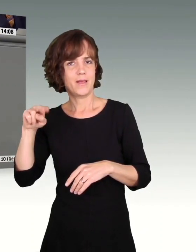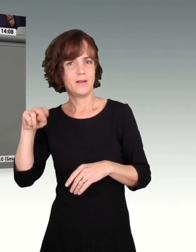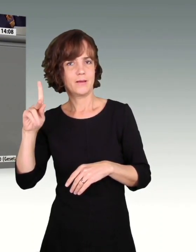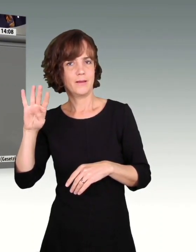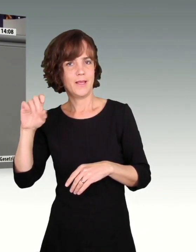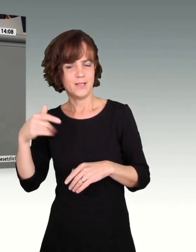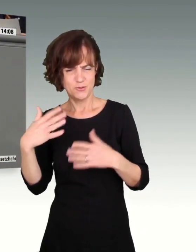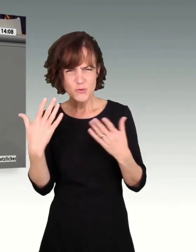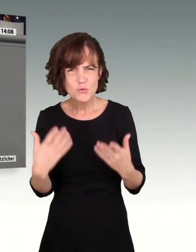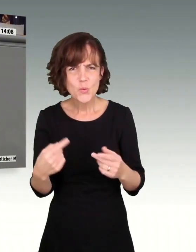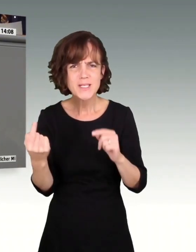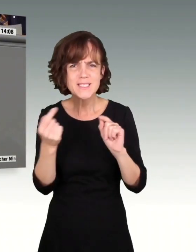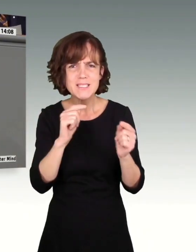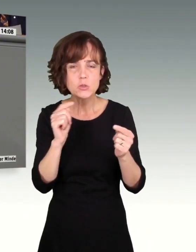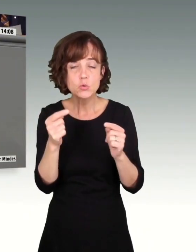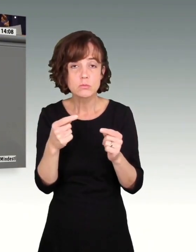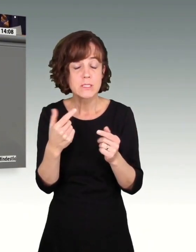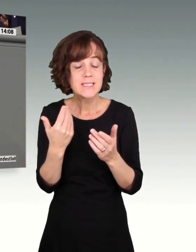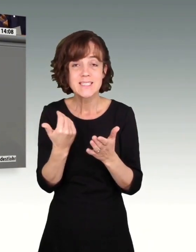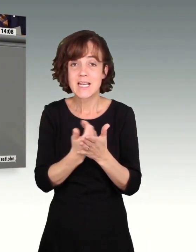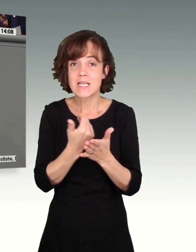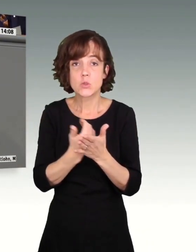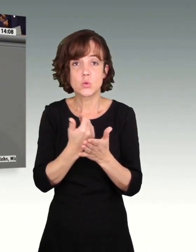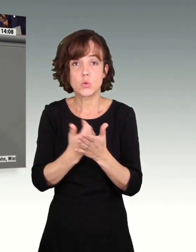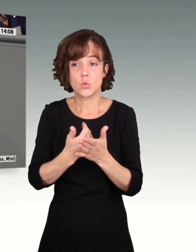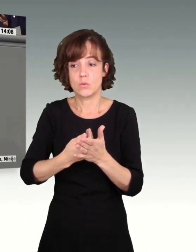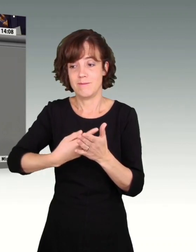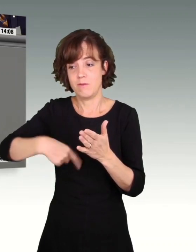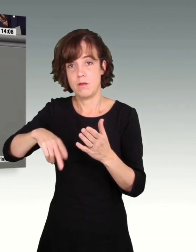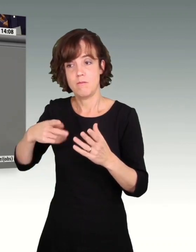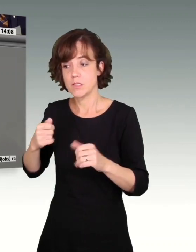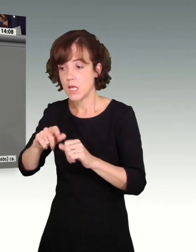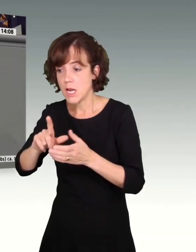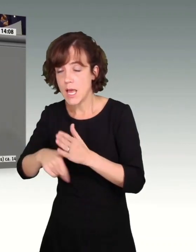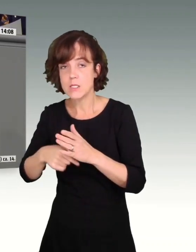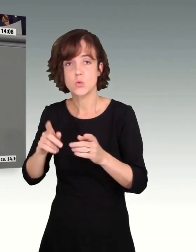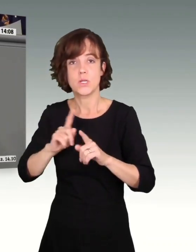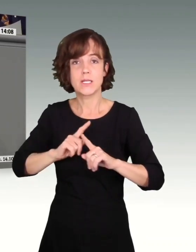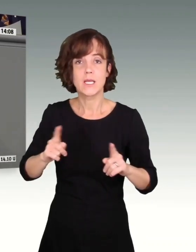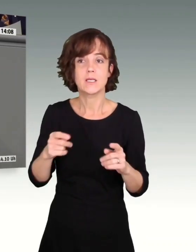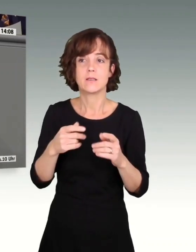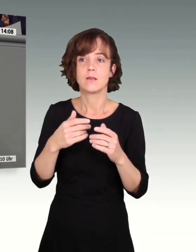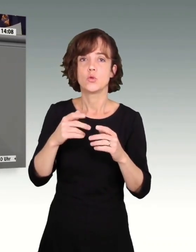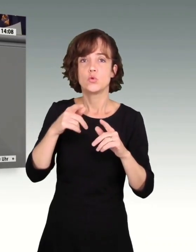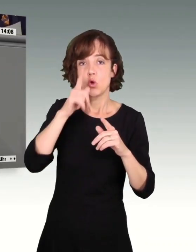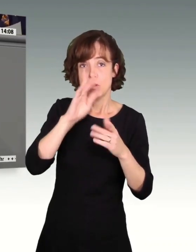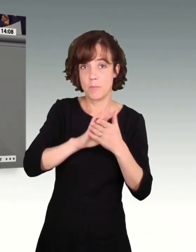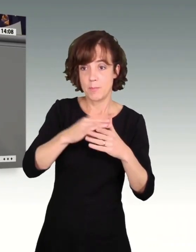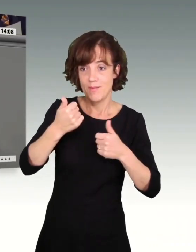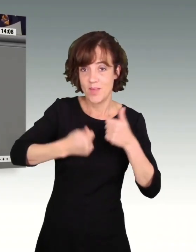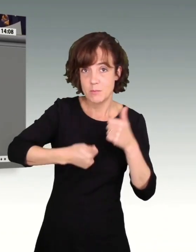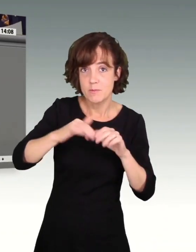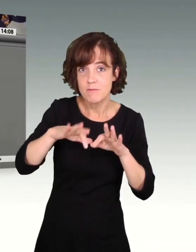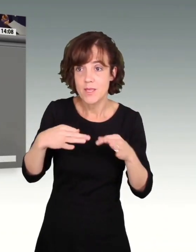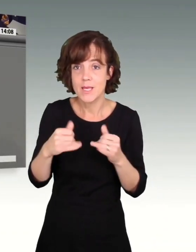Diskussion hat nichts mehr damit zu tun, was wir uns eigentlich leisten können, wie Deutschland Wettbewerbsfähigkeit